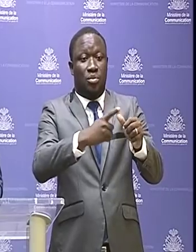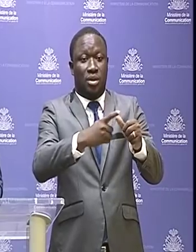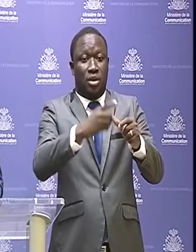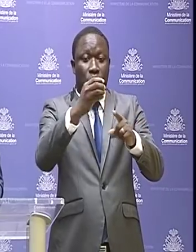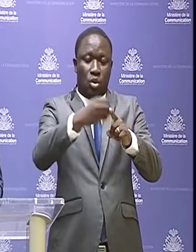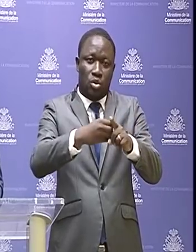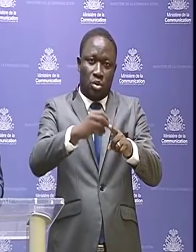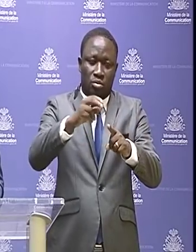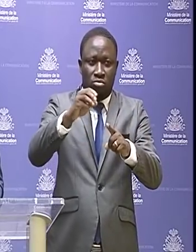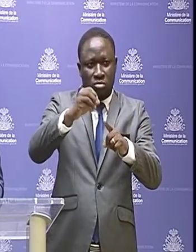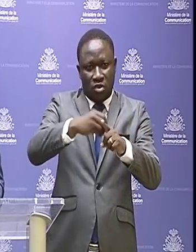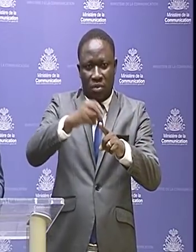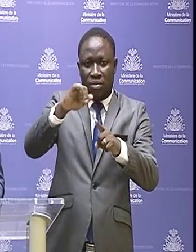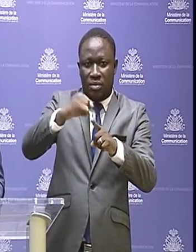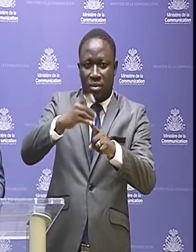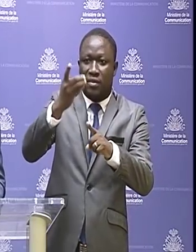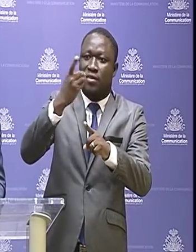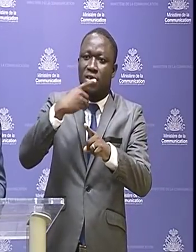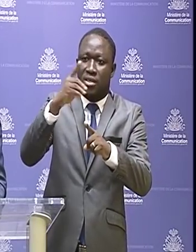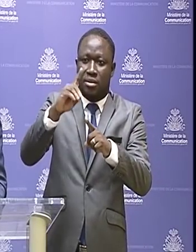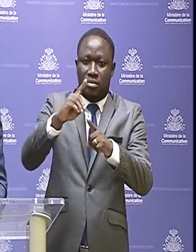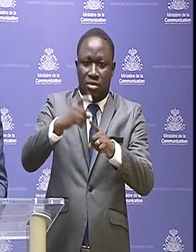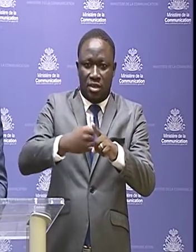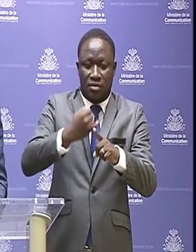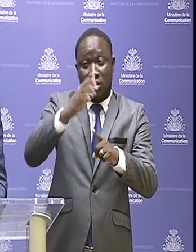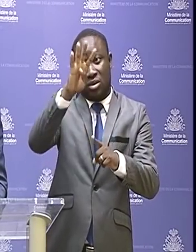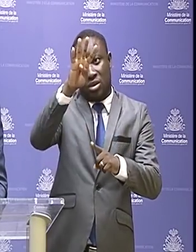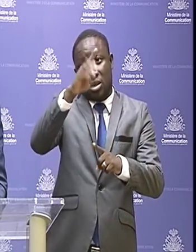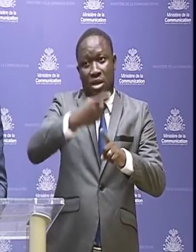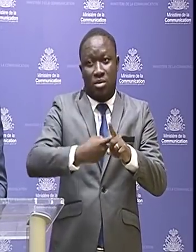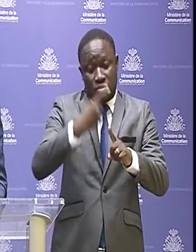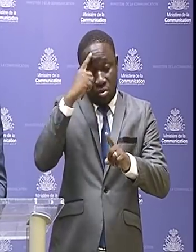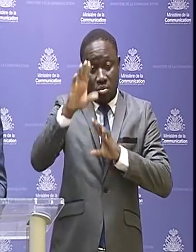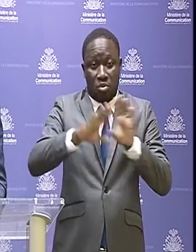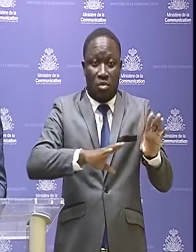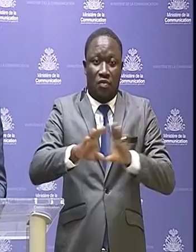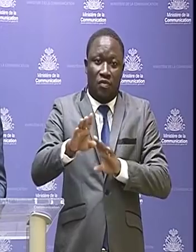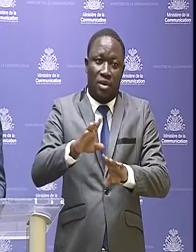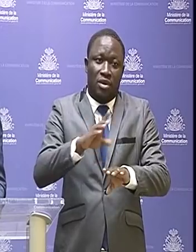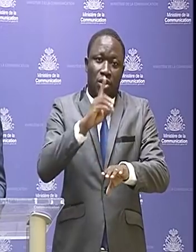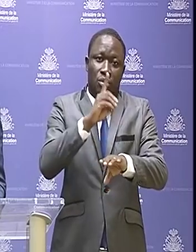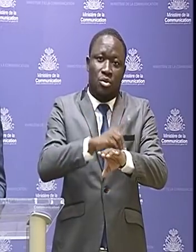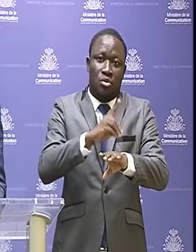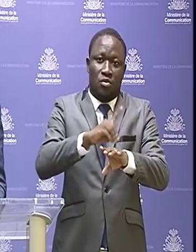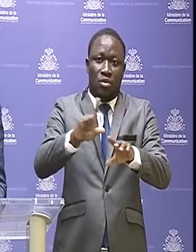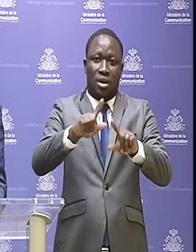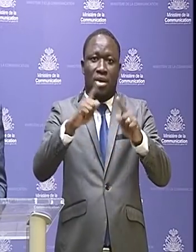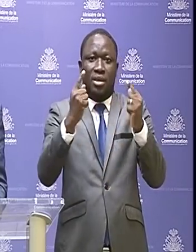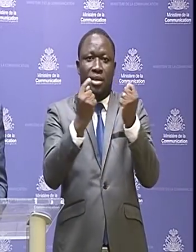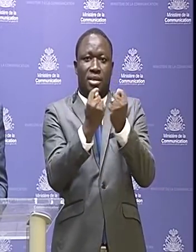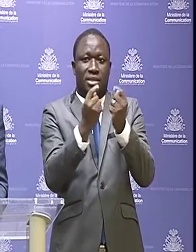octobre, novembre, december, janvier, 4 mois, pou fèr de voir citoyen sa.